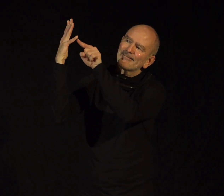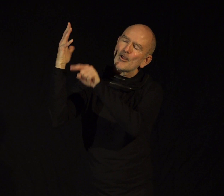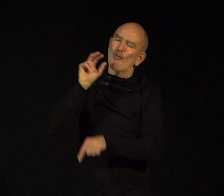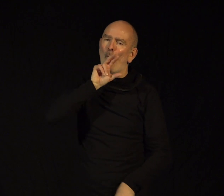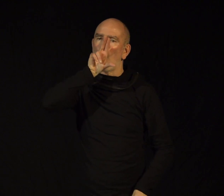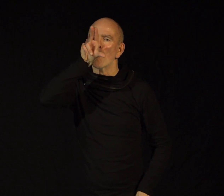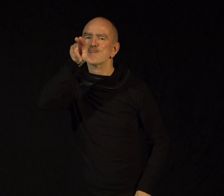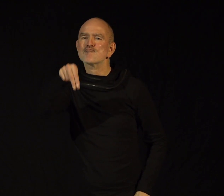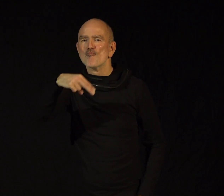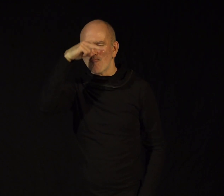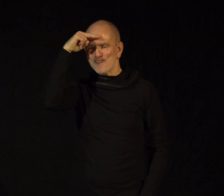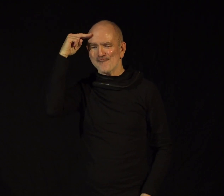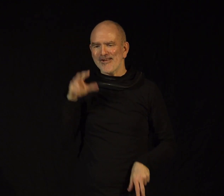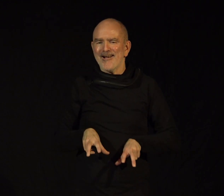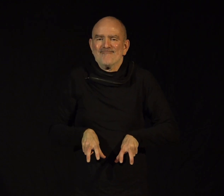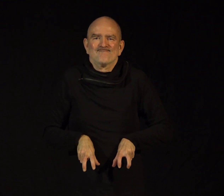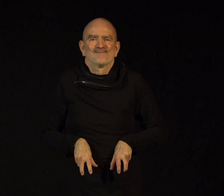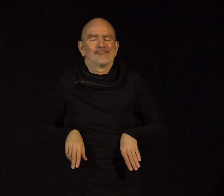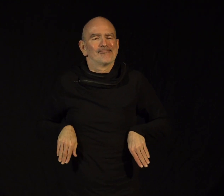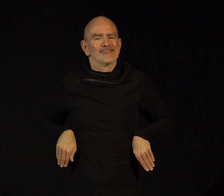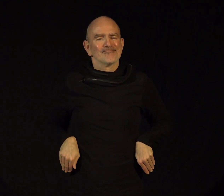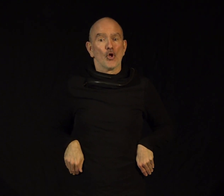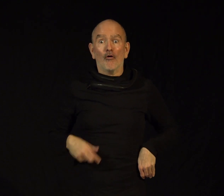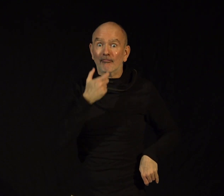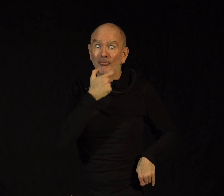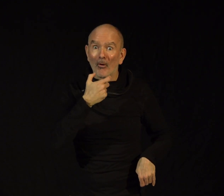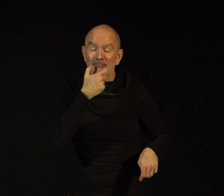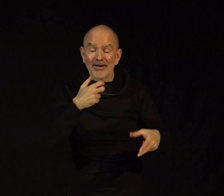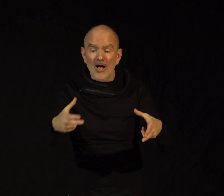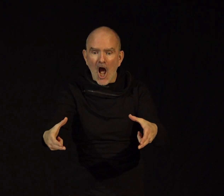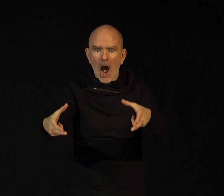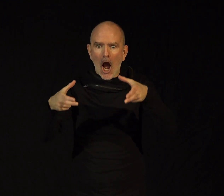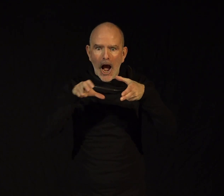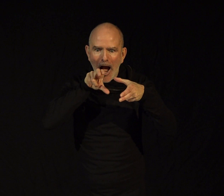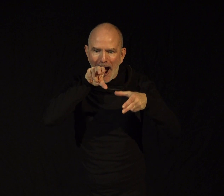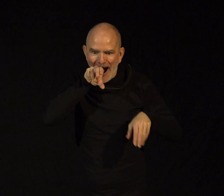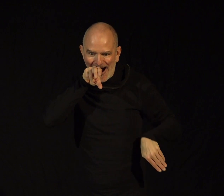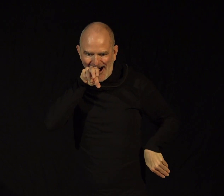Maître corbeau, sur un arbre perché, tenait dans son bec un fromage.